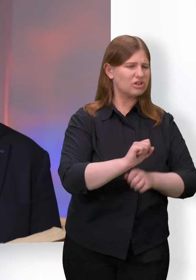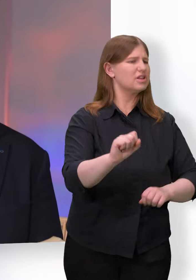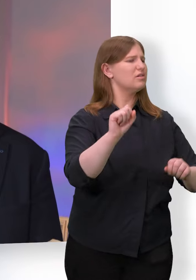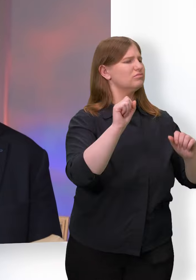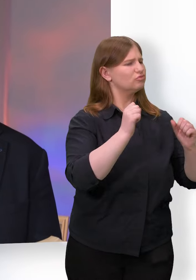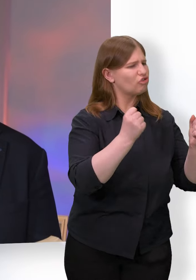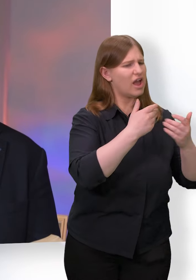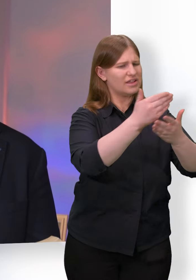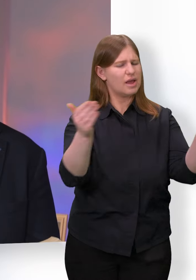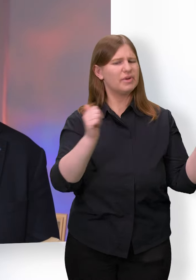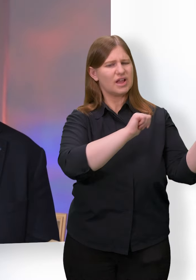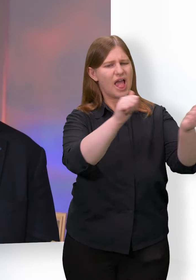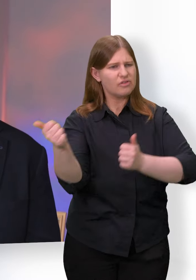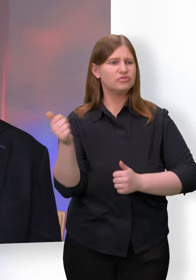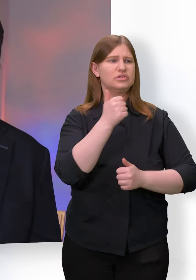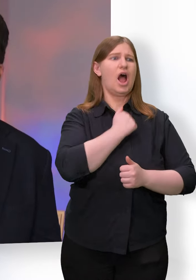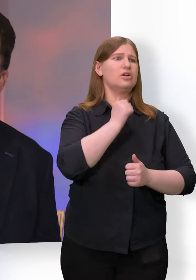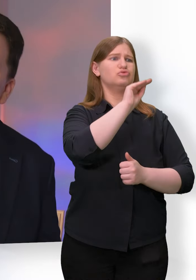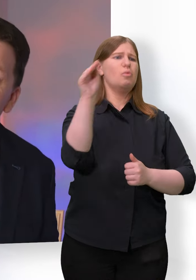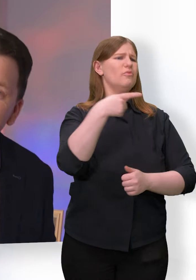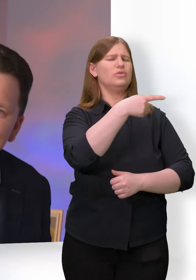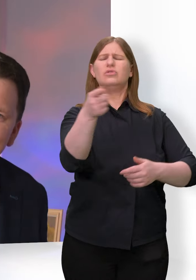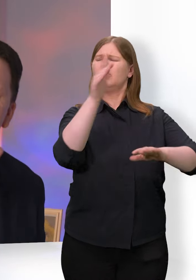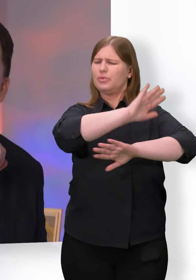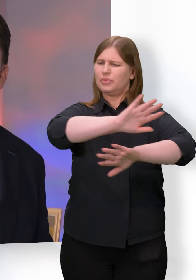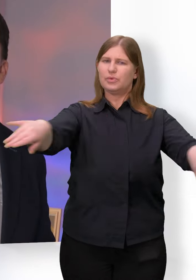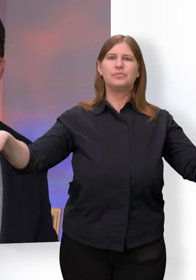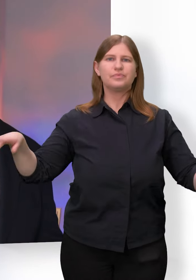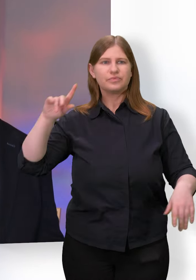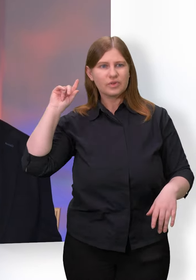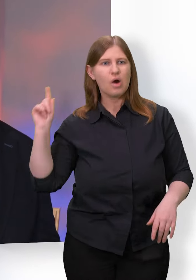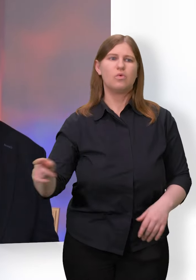Angst vor der Zukunft. Und es gilt auch für sie und für mich.